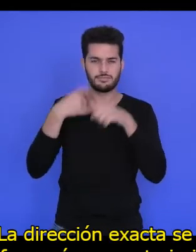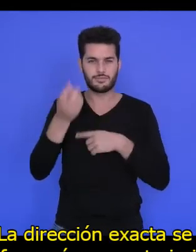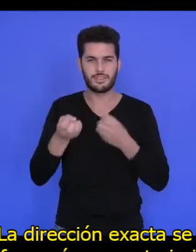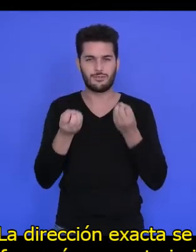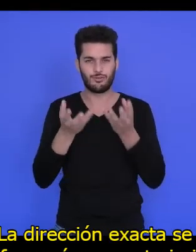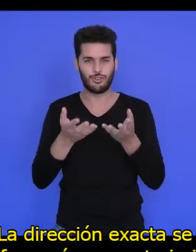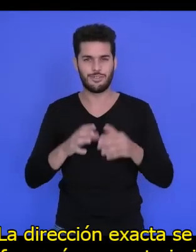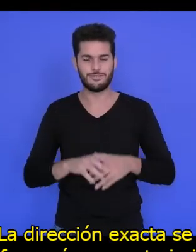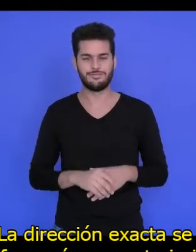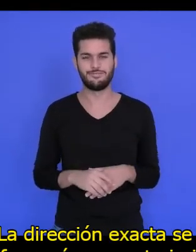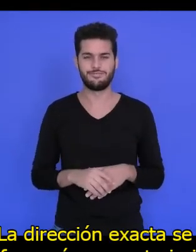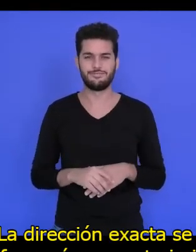con posterioridad.